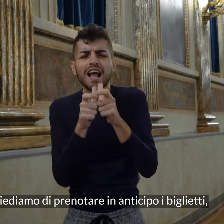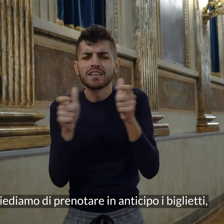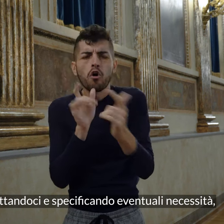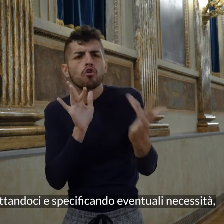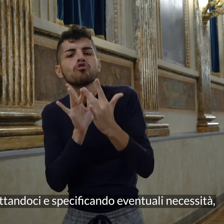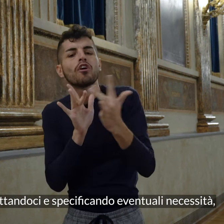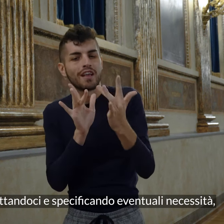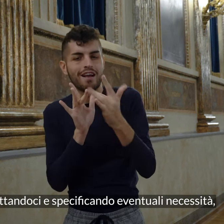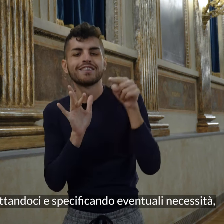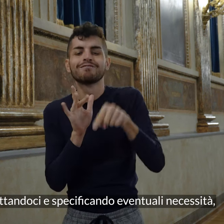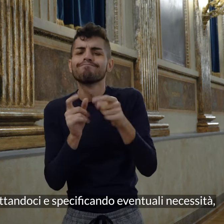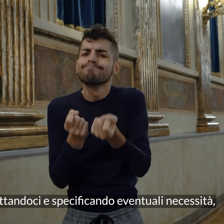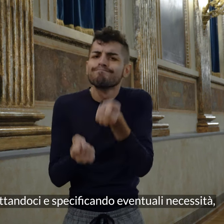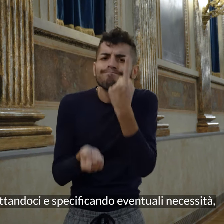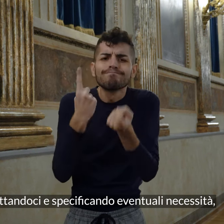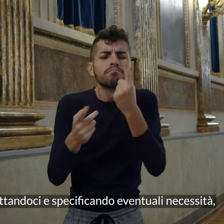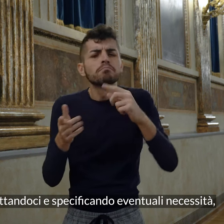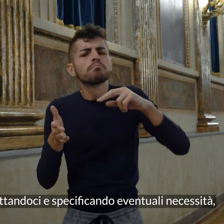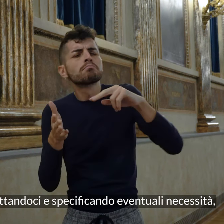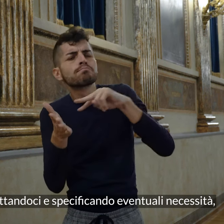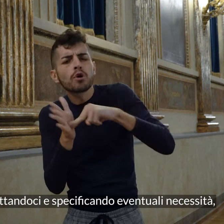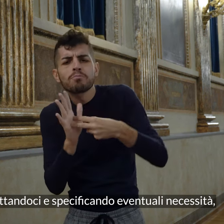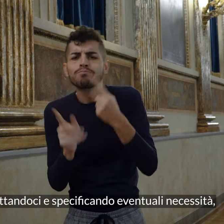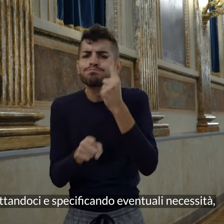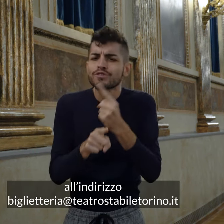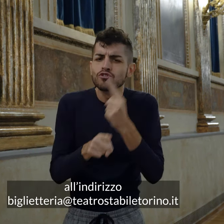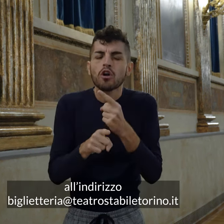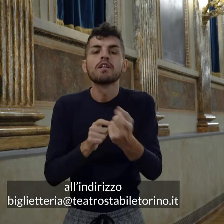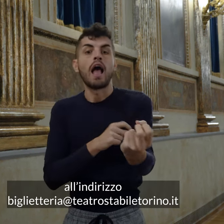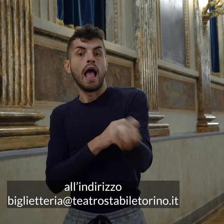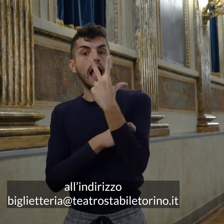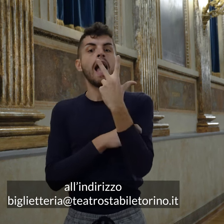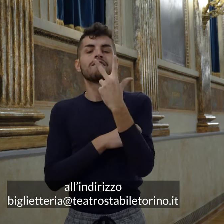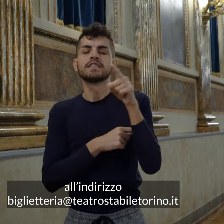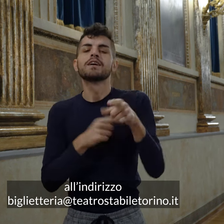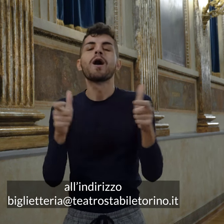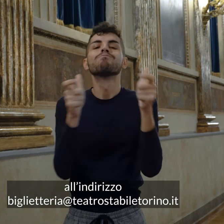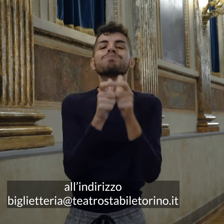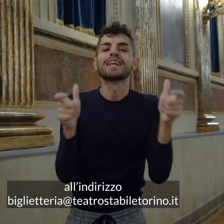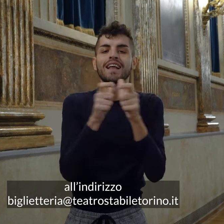contattandoci e specificando eventuali necessità all'indirizzo biglietteria